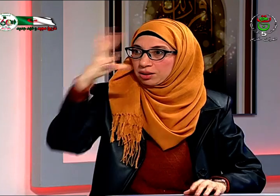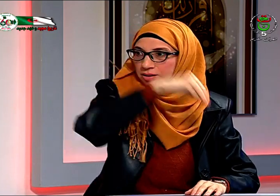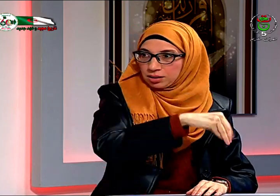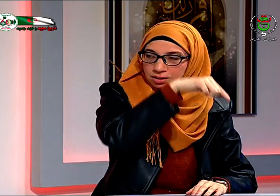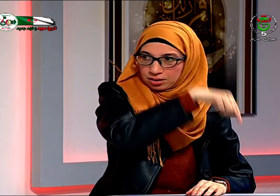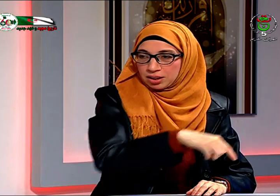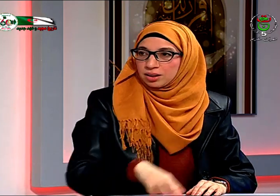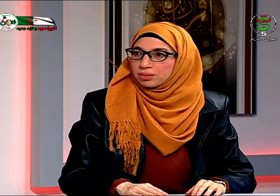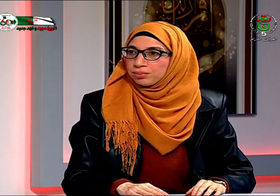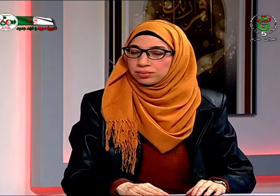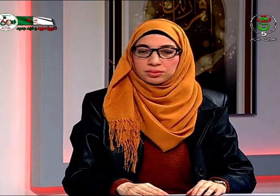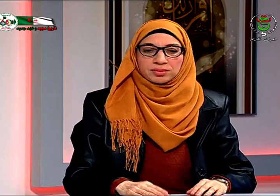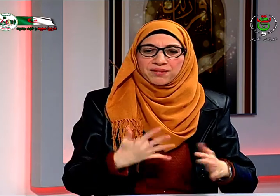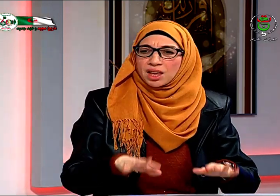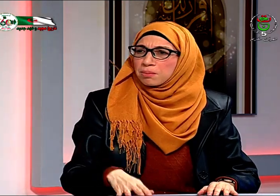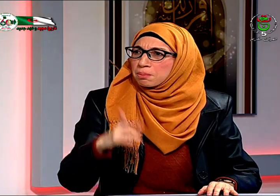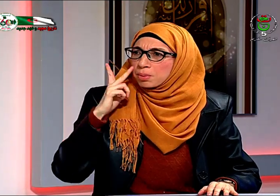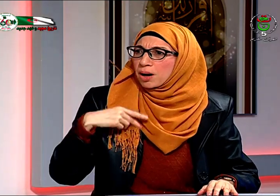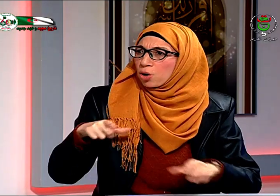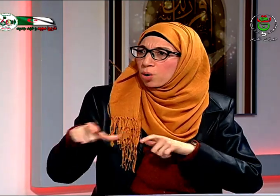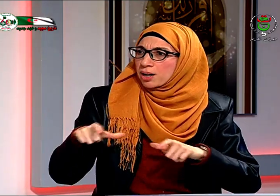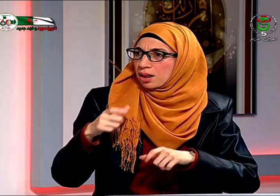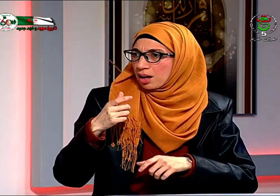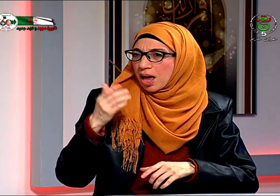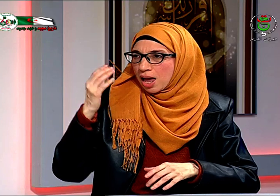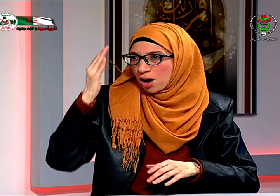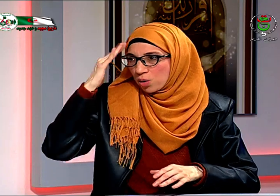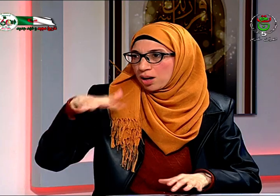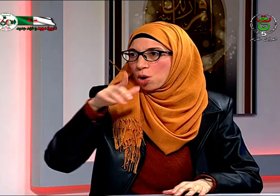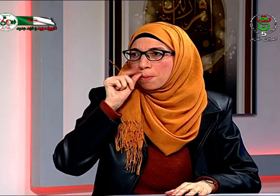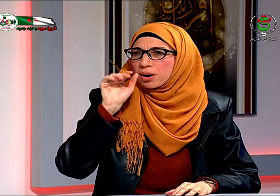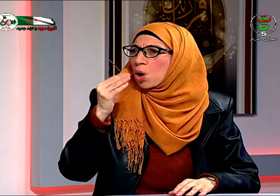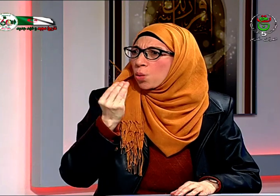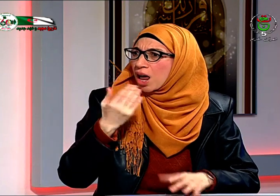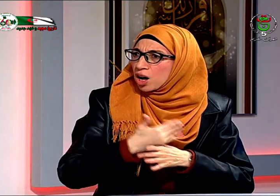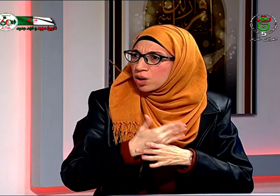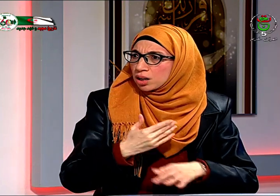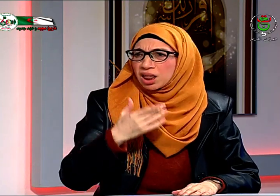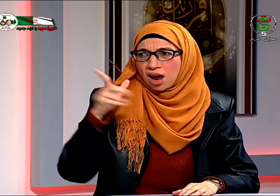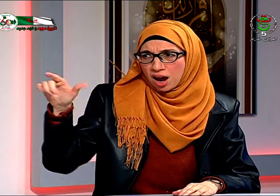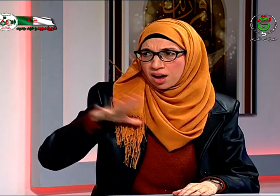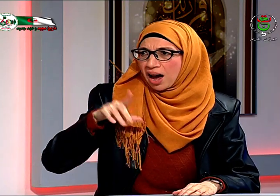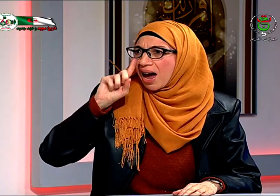ذلك انتقلنا إلى حي آخر في الجزائر العاصمة طلب والدي